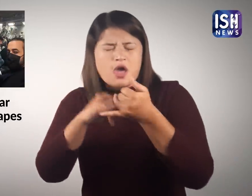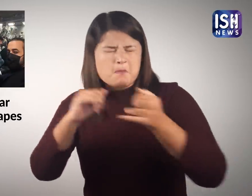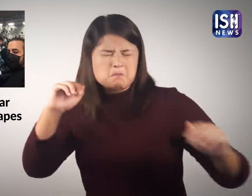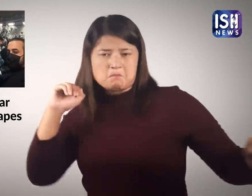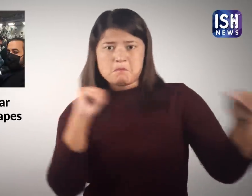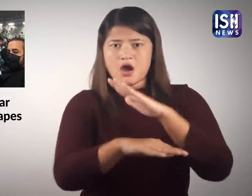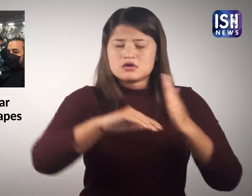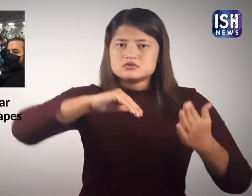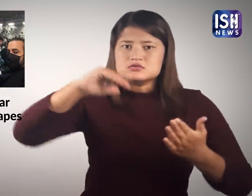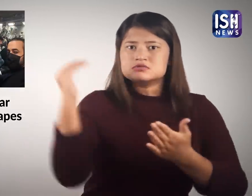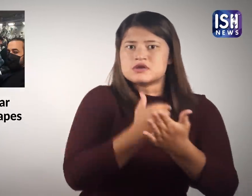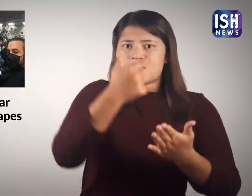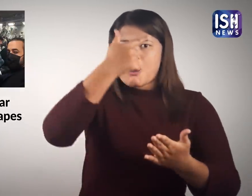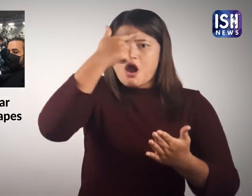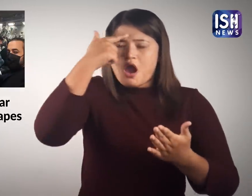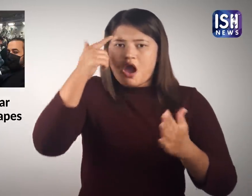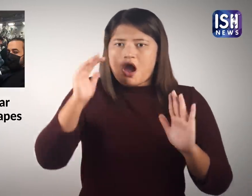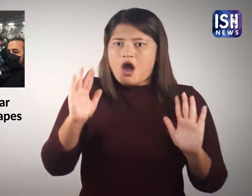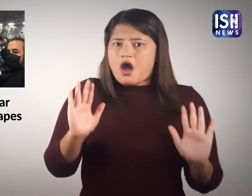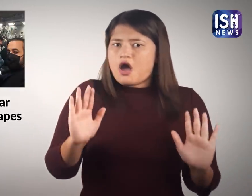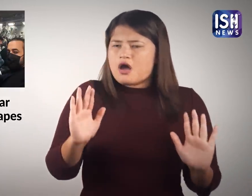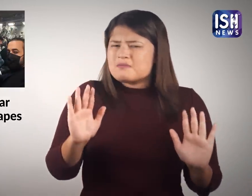वह भागने वाले भागयशली लोगों में से एक थी